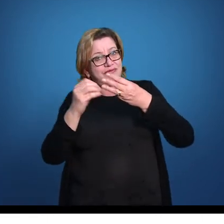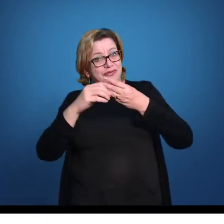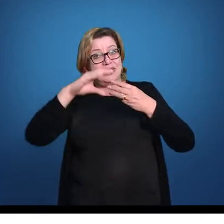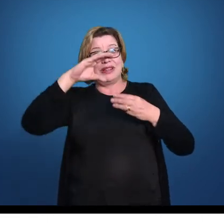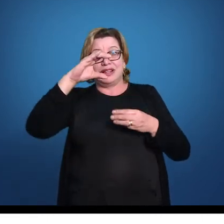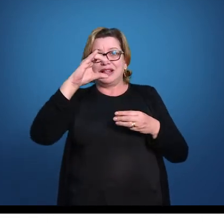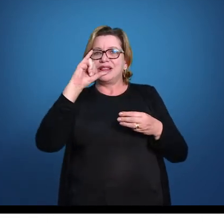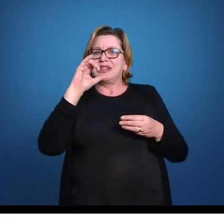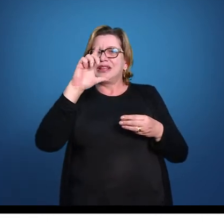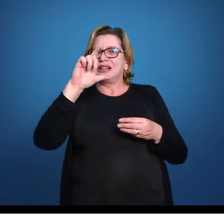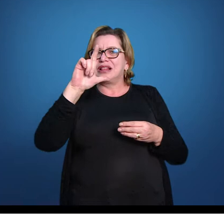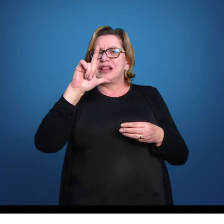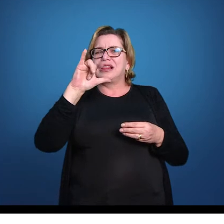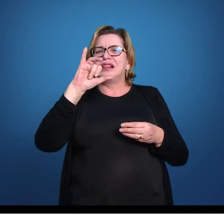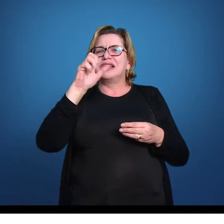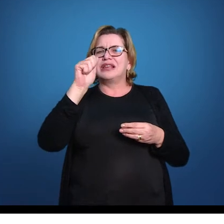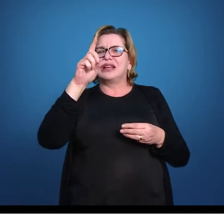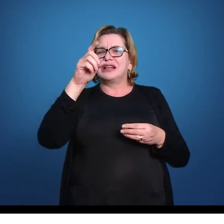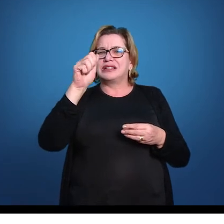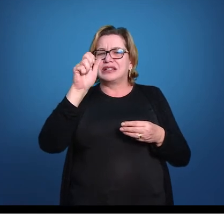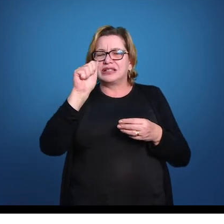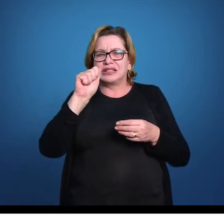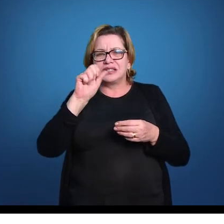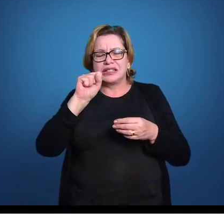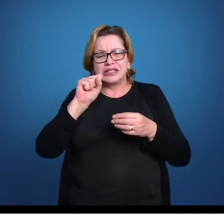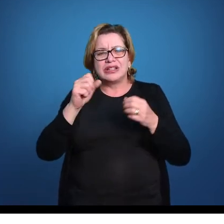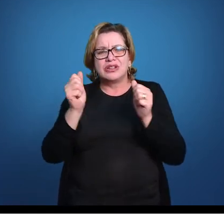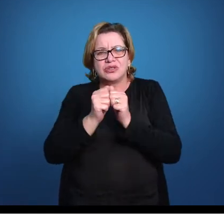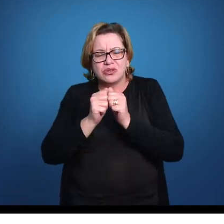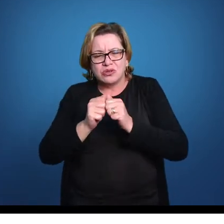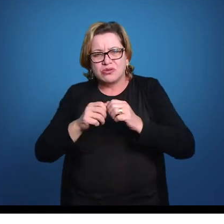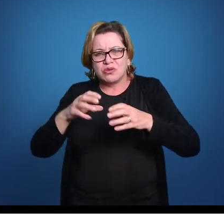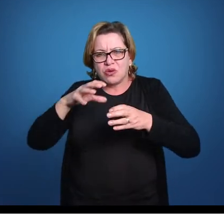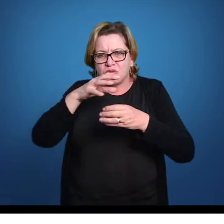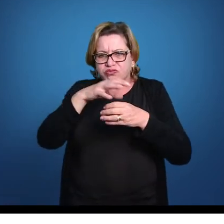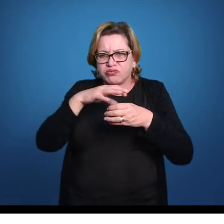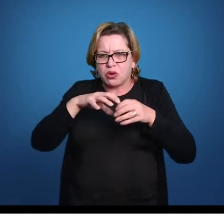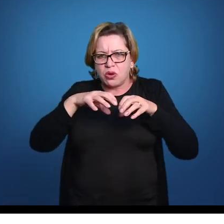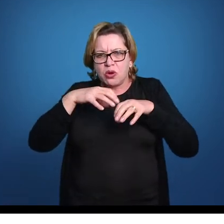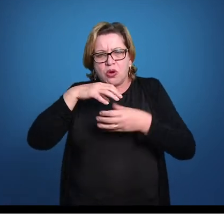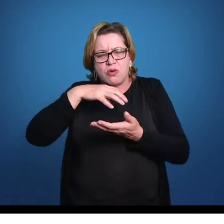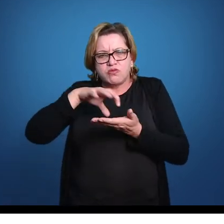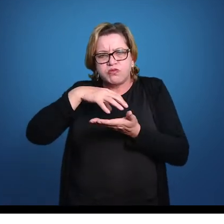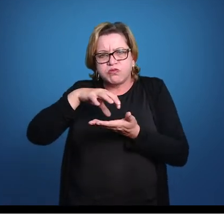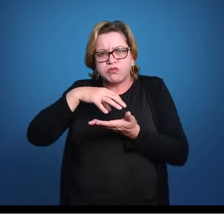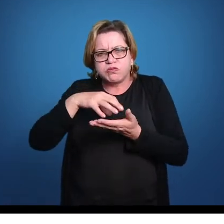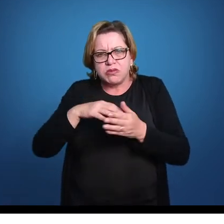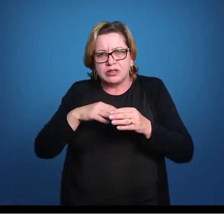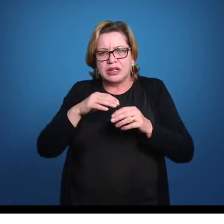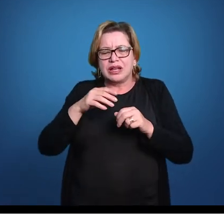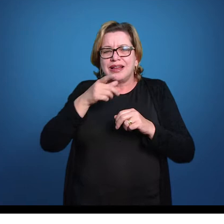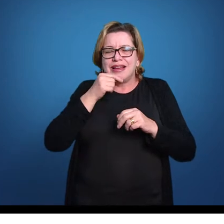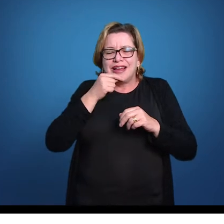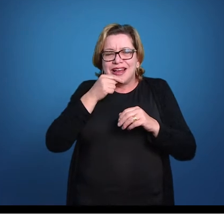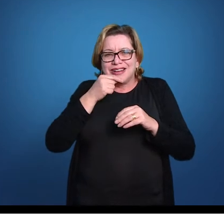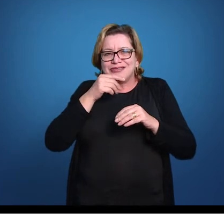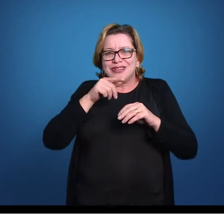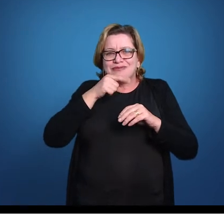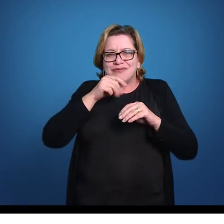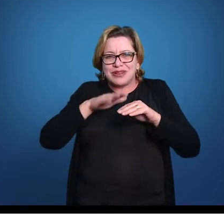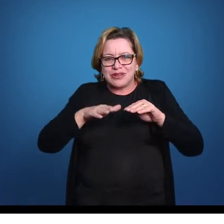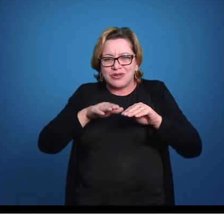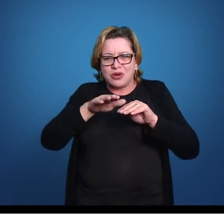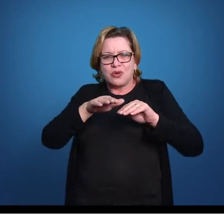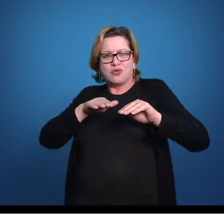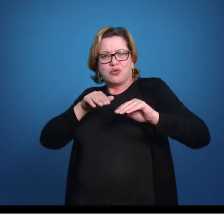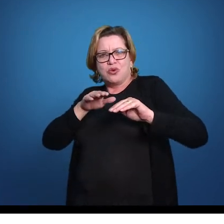associadas a uma cúpula gelatinosa. O que acontece então? Quando a água do mar movimenta para cá, né? Está no sentido aqui de trás para